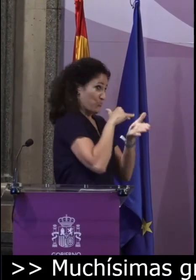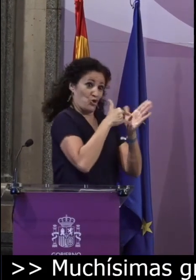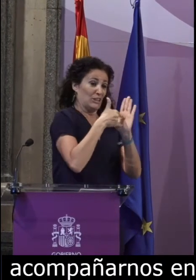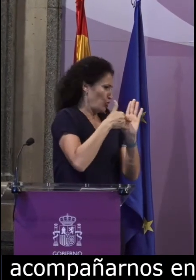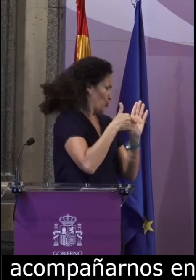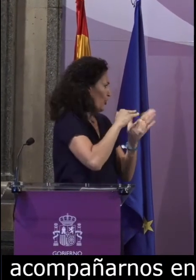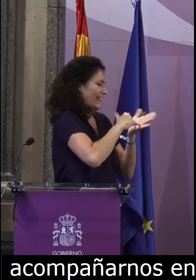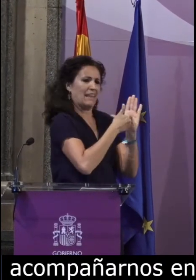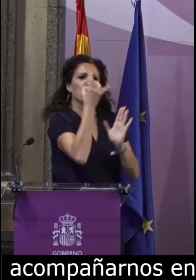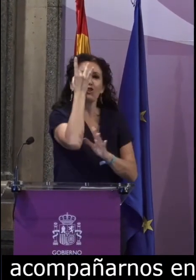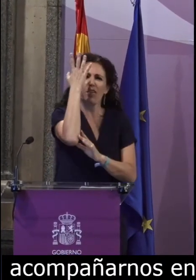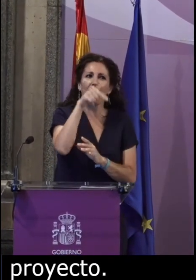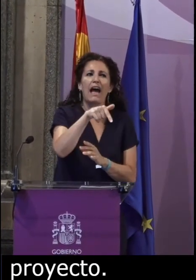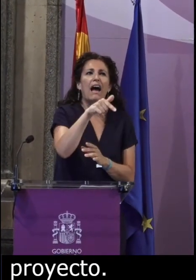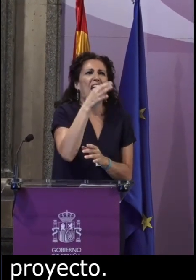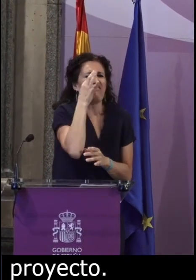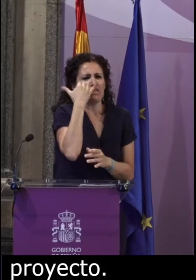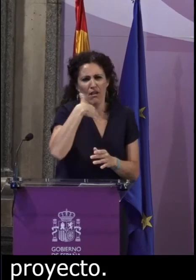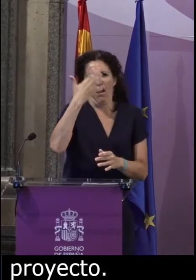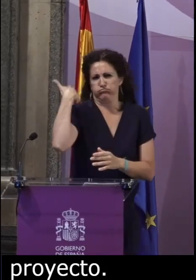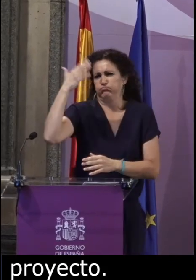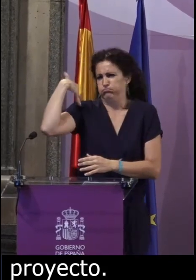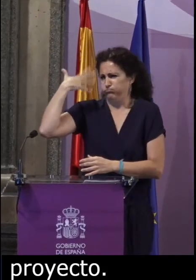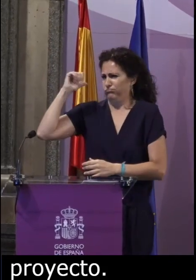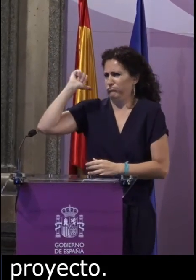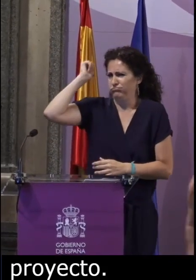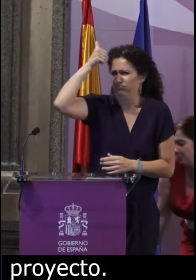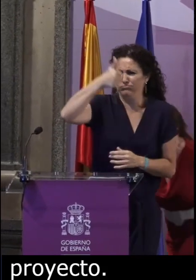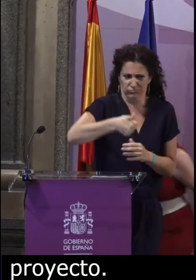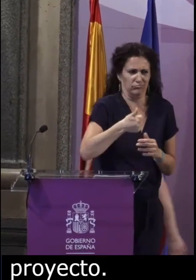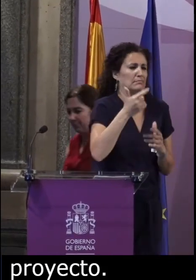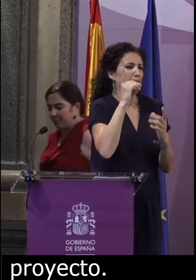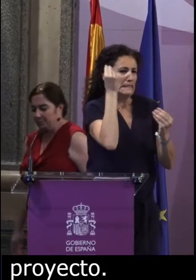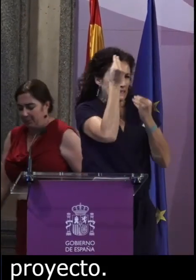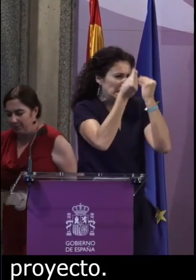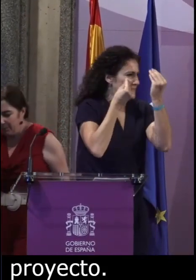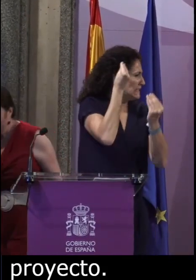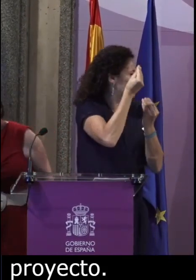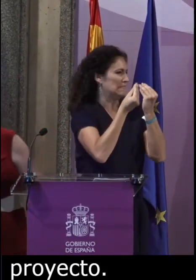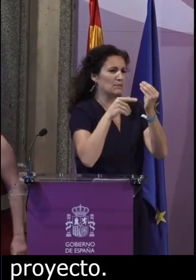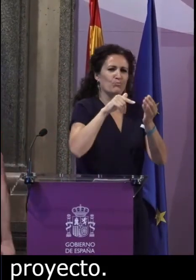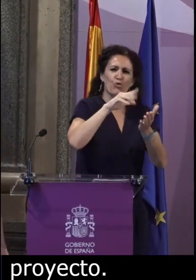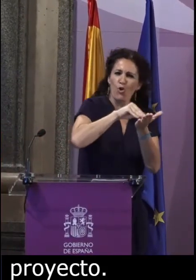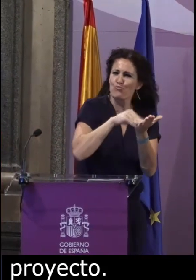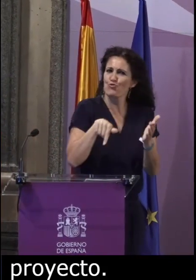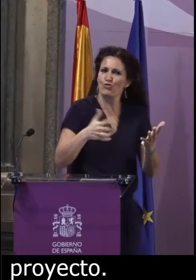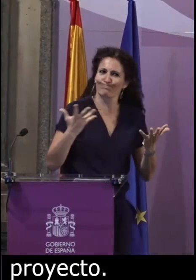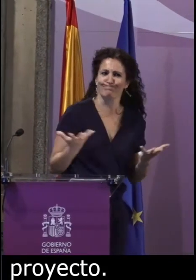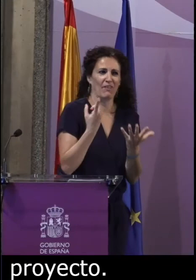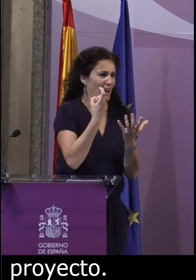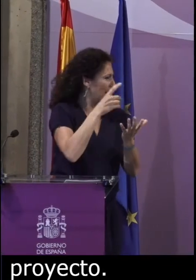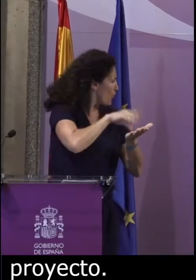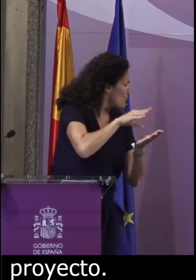La idea del proyecto o el proyecto inicial lleva un bagaje bastante extenso.